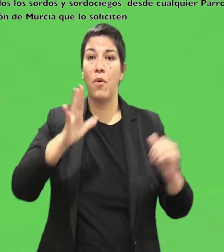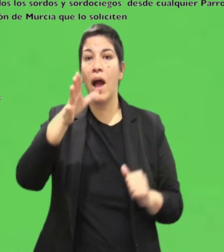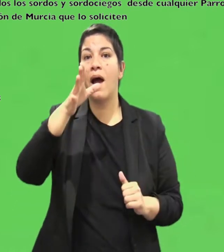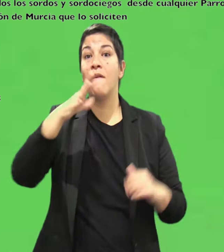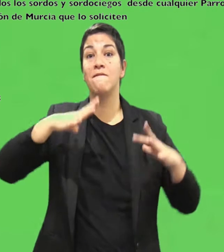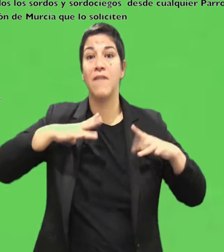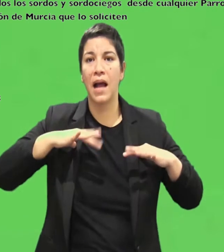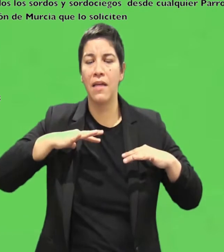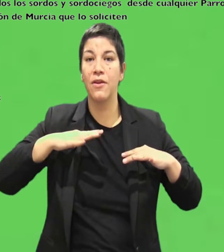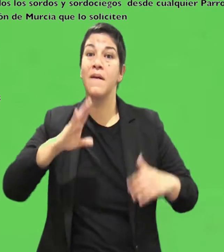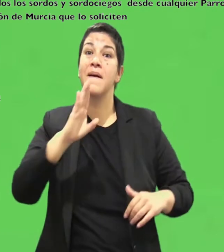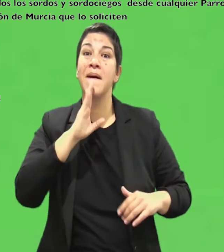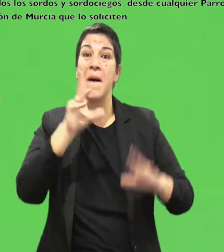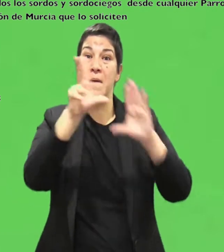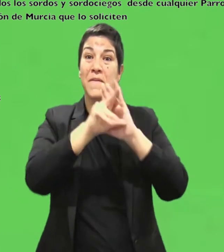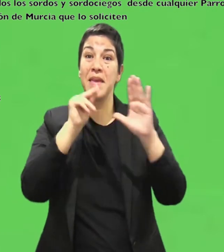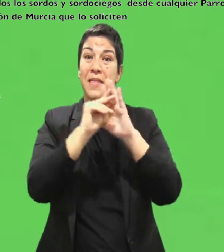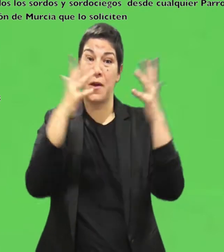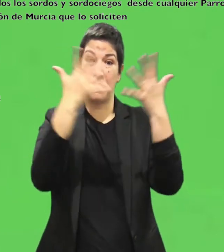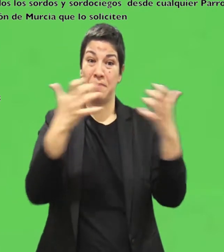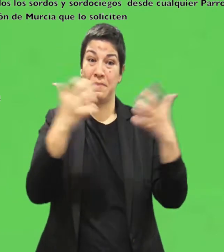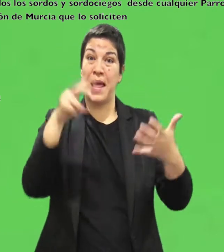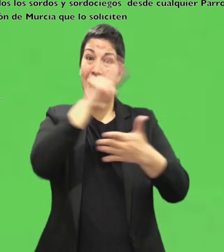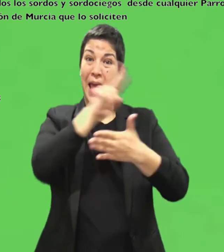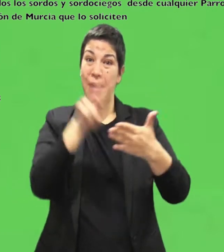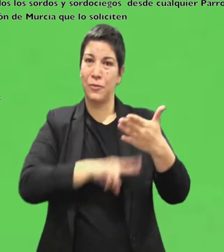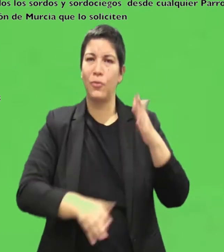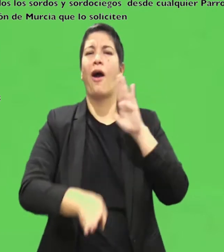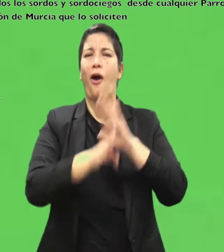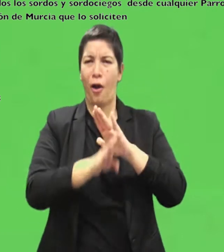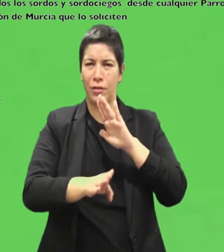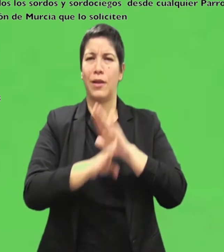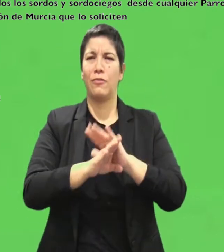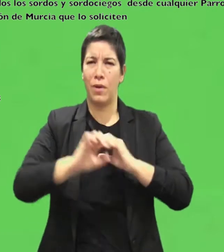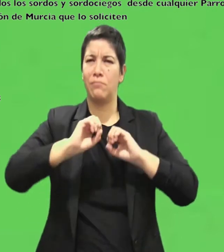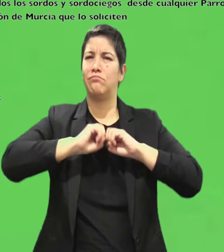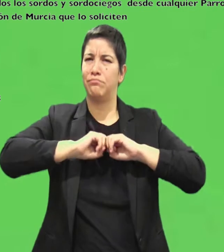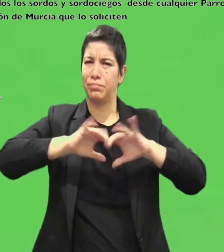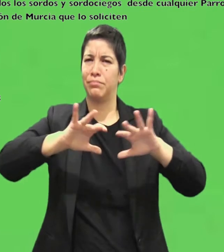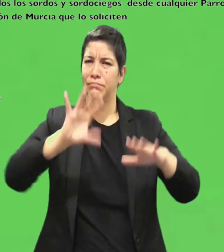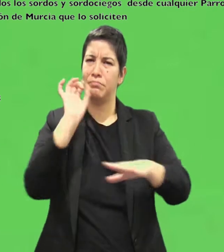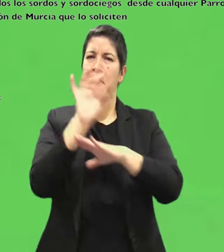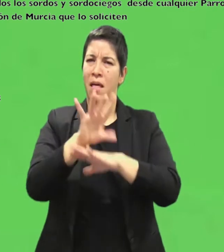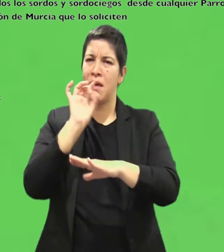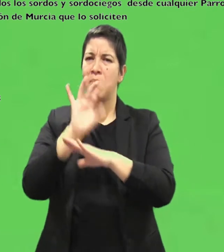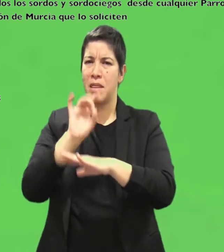Durante el periodo vacacional no interrumpiremos la publicación de los vídeos